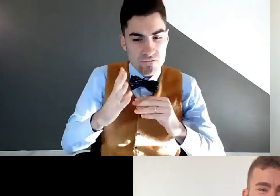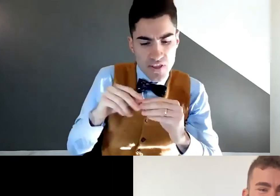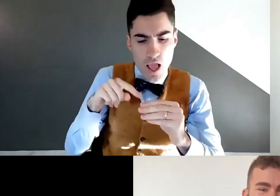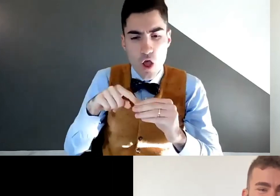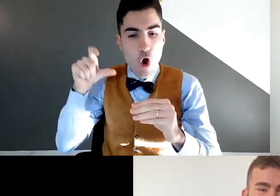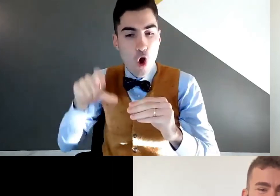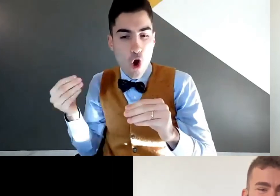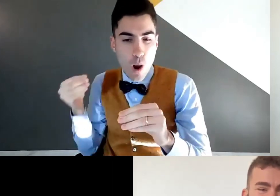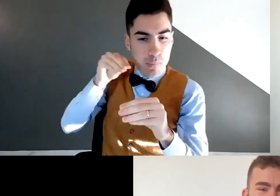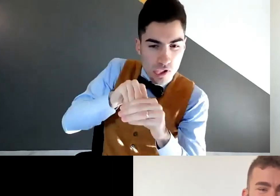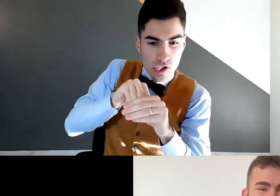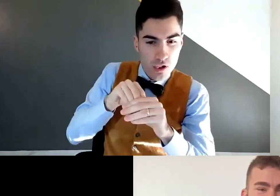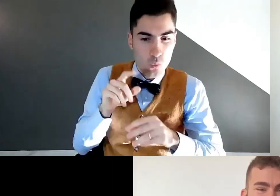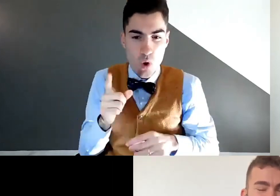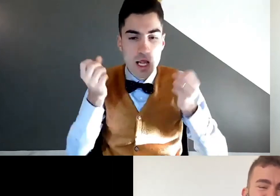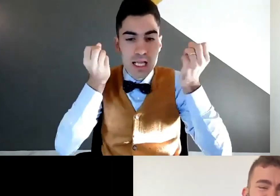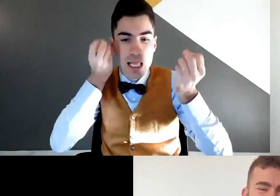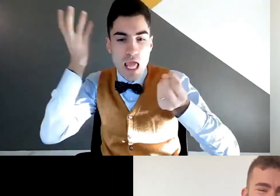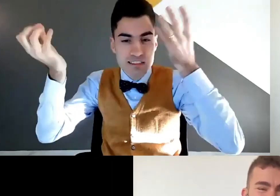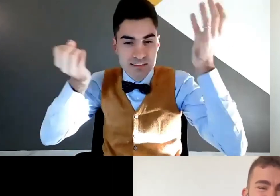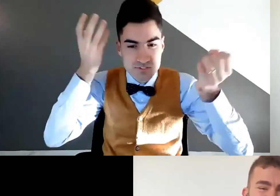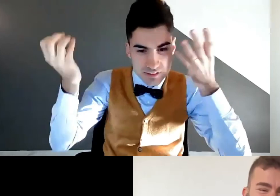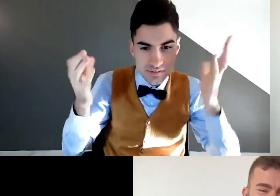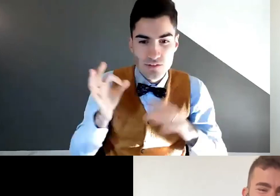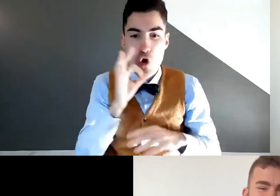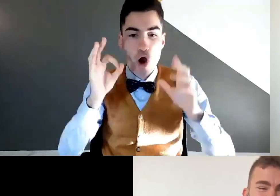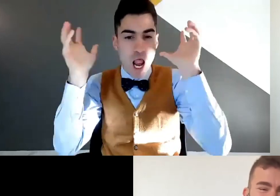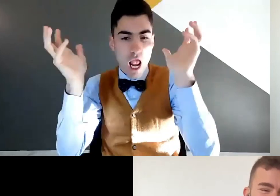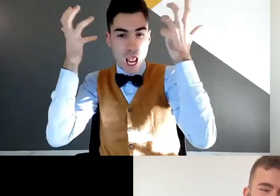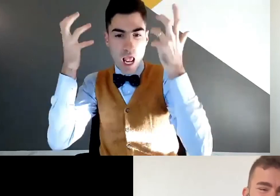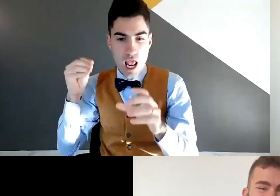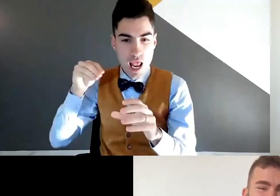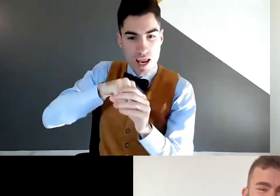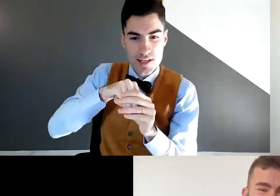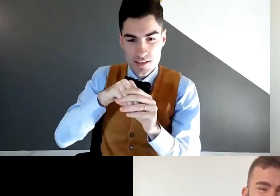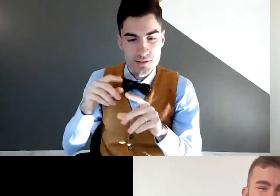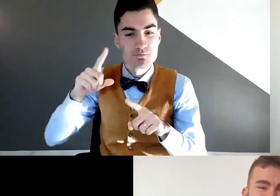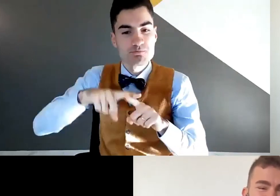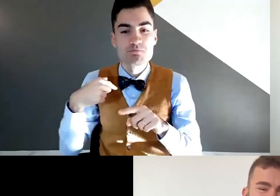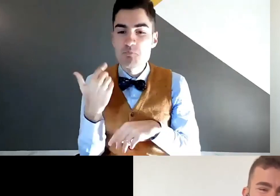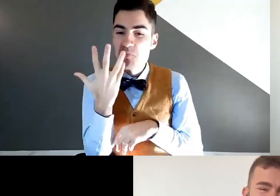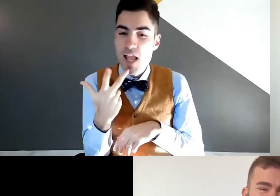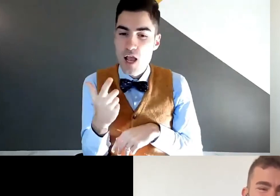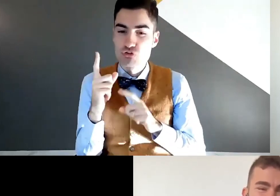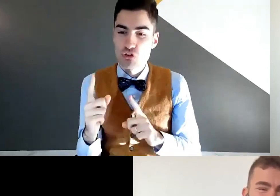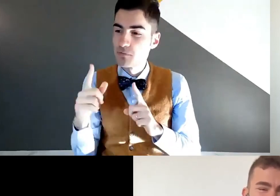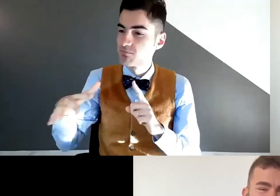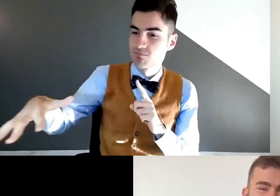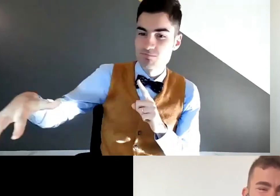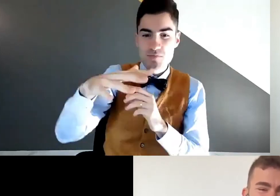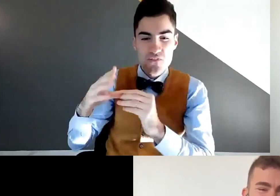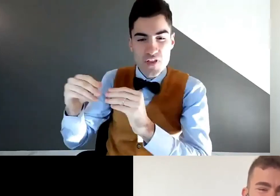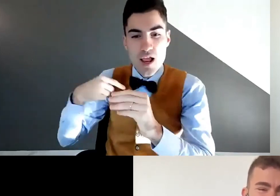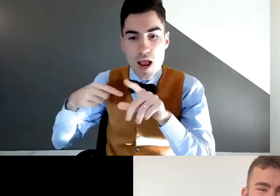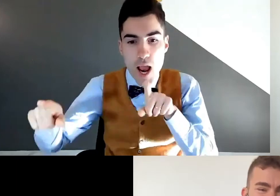Ma a nella mia vita, ho sempre dovuto fare qualcosa di creativo, di artistico, in